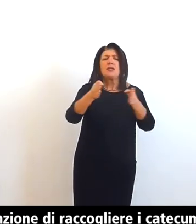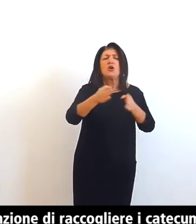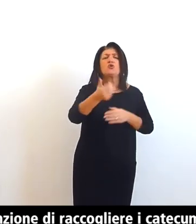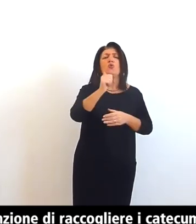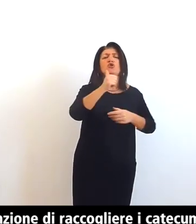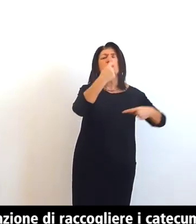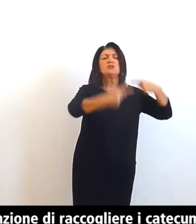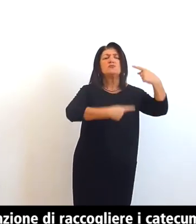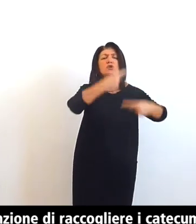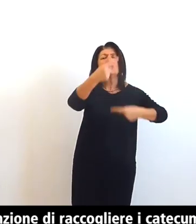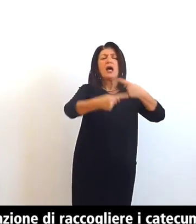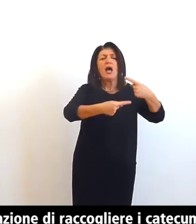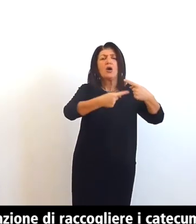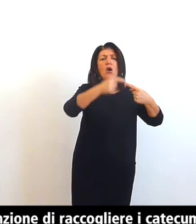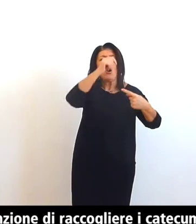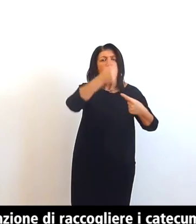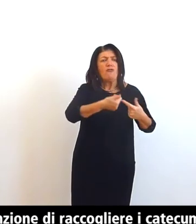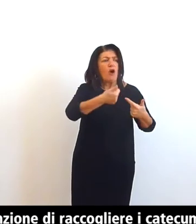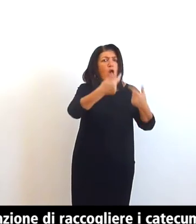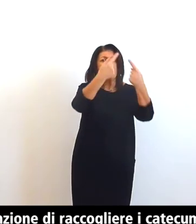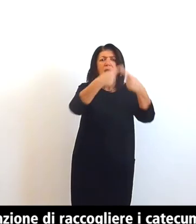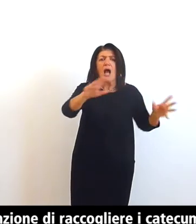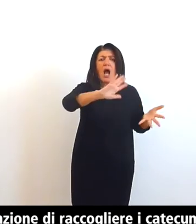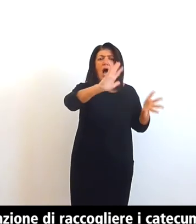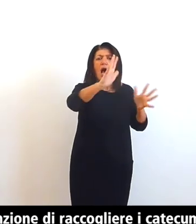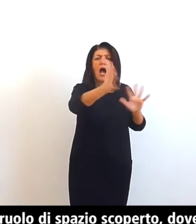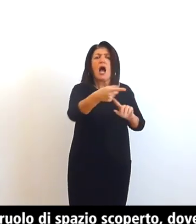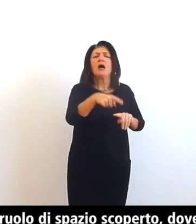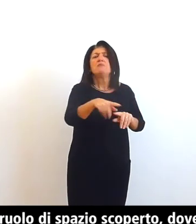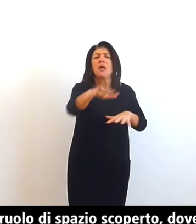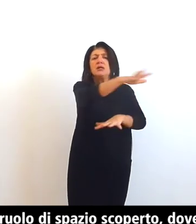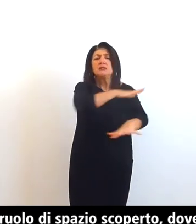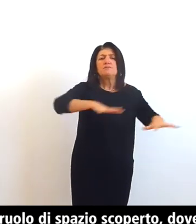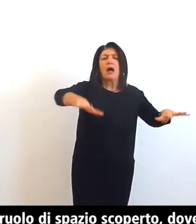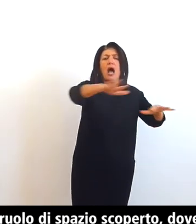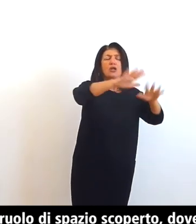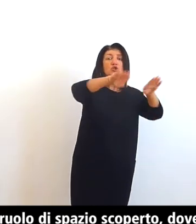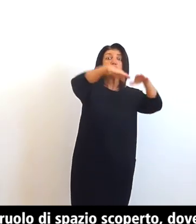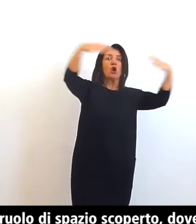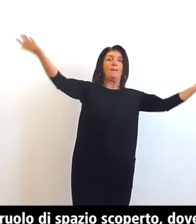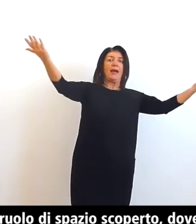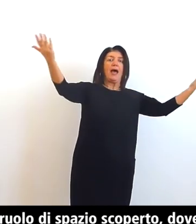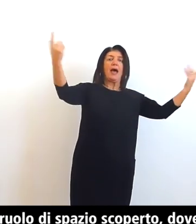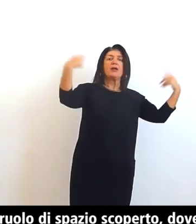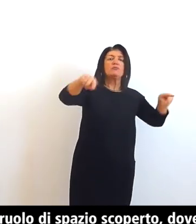sua funzione originale e assunse il nuovo ruolo di spazio scoperto dove potersi radunare per